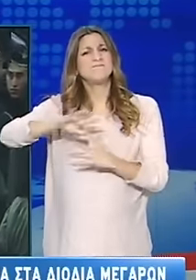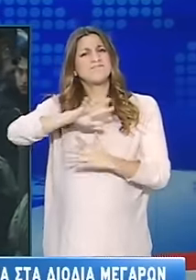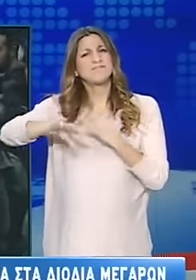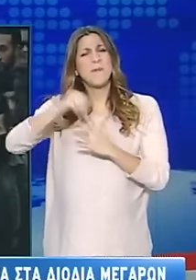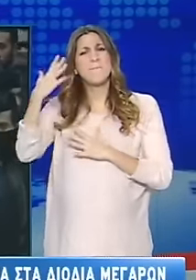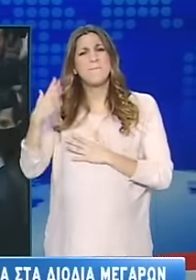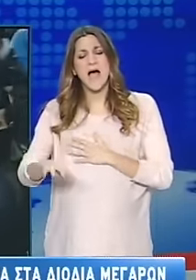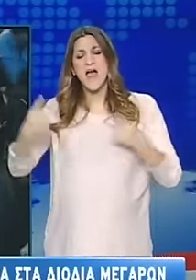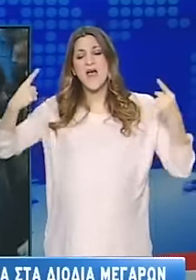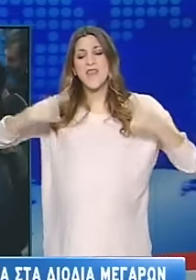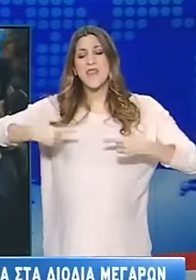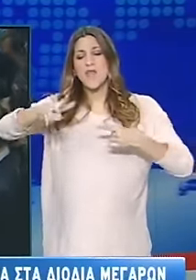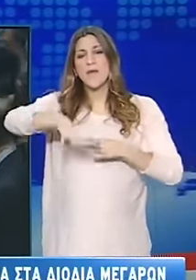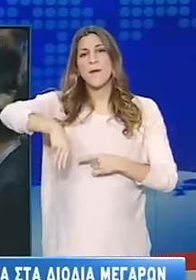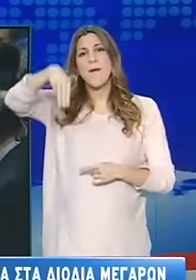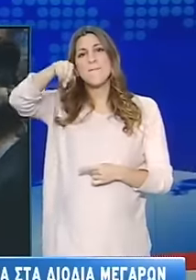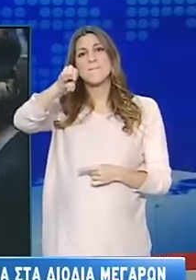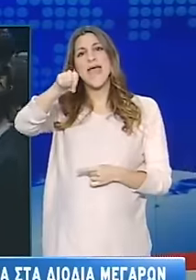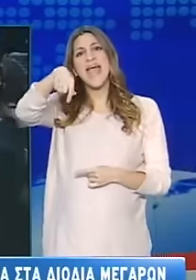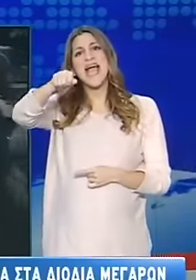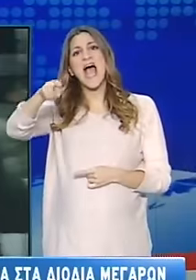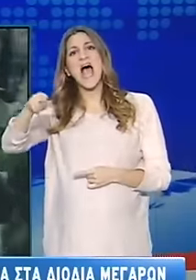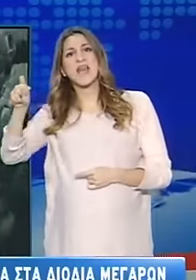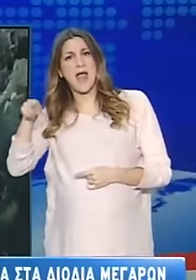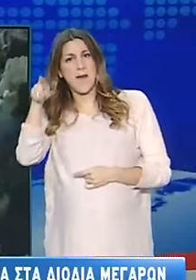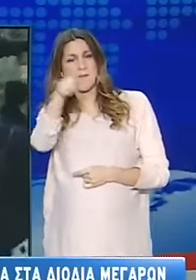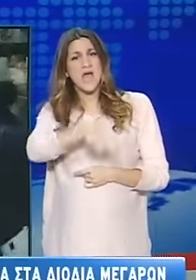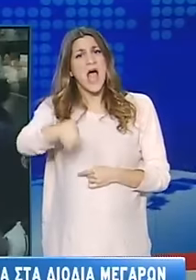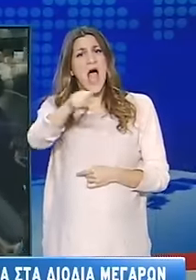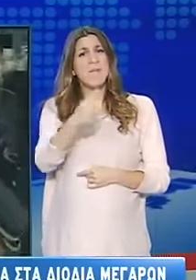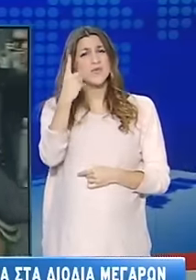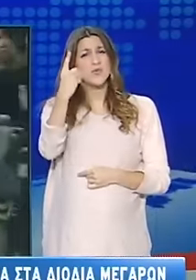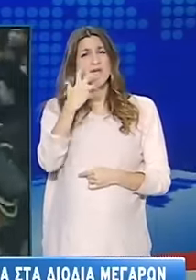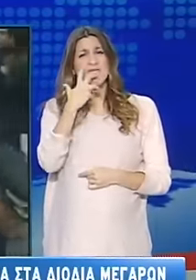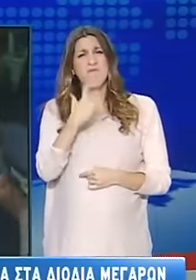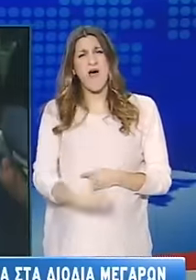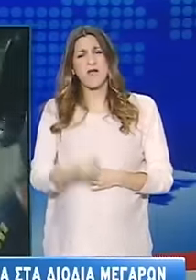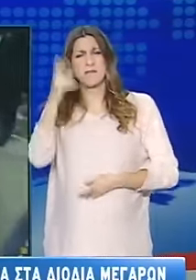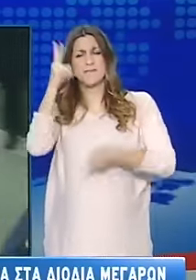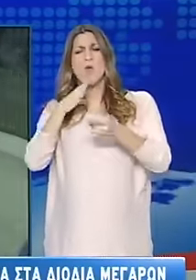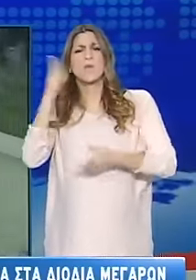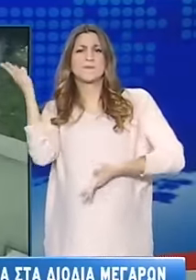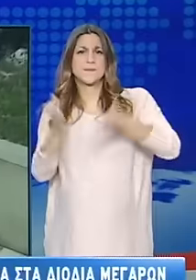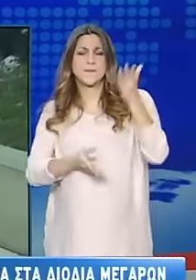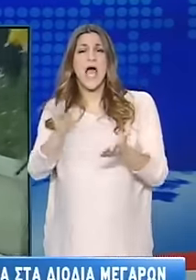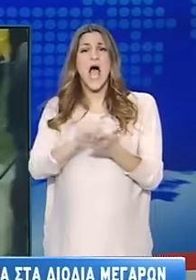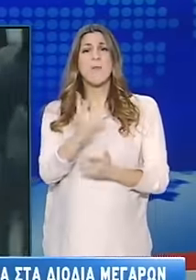συλληφθέντων στα διόδια της Πάχης Μεγάρων, ενώ σε βάρος ενός εξ αυτών ασκήθηκε ποινική δίωξη και για επικίνδυνη σωματική